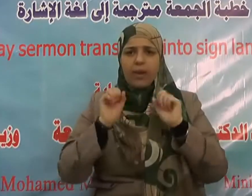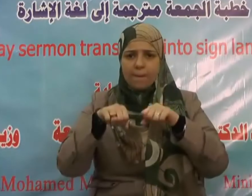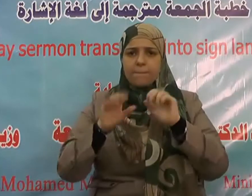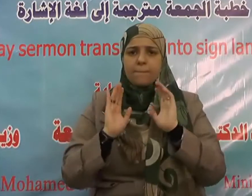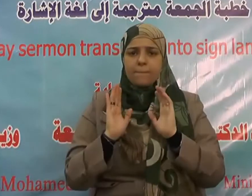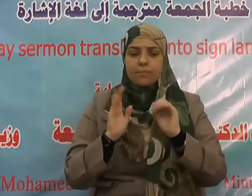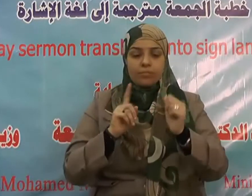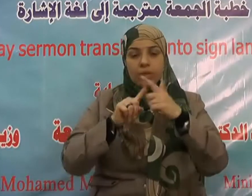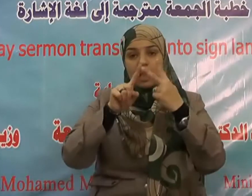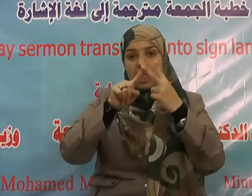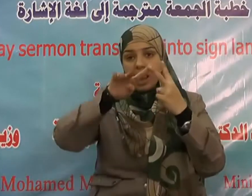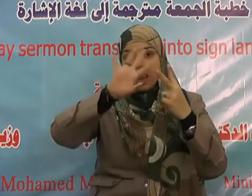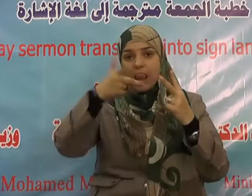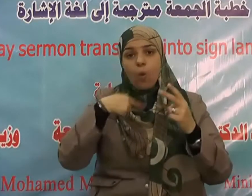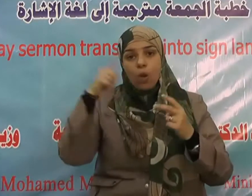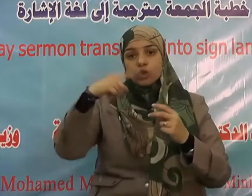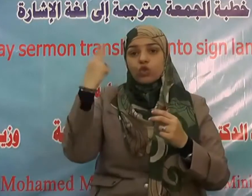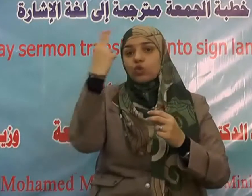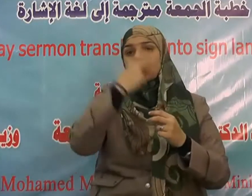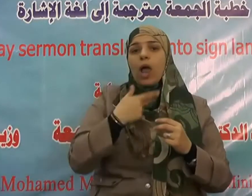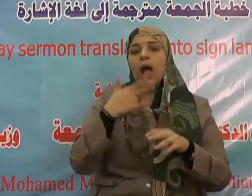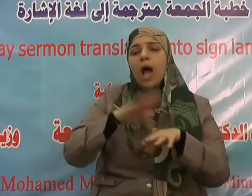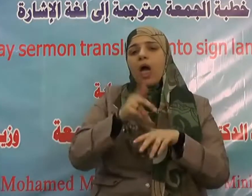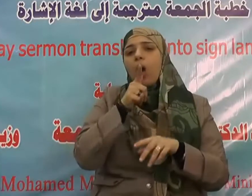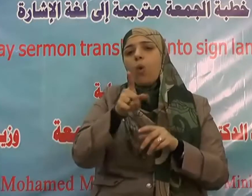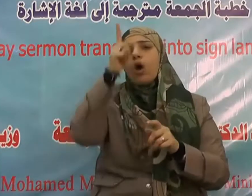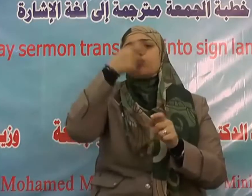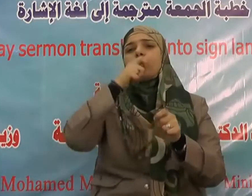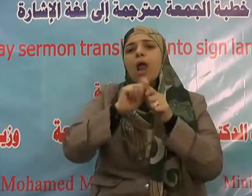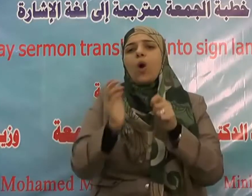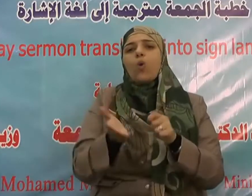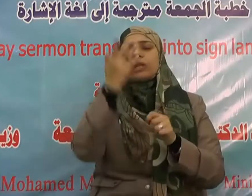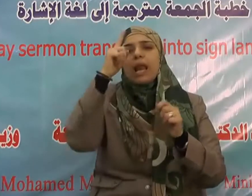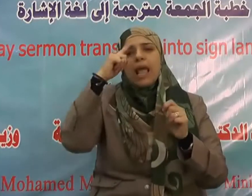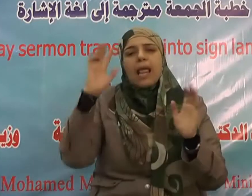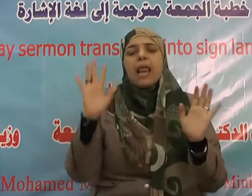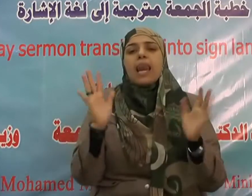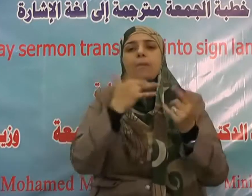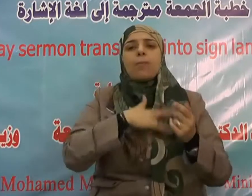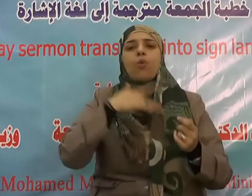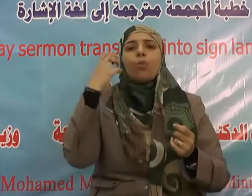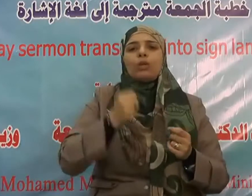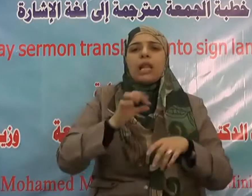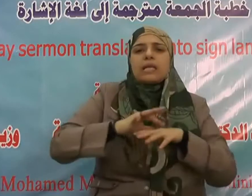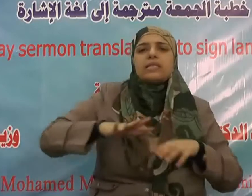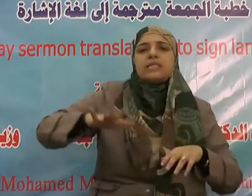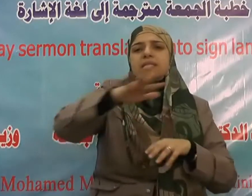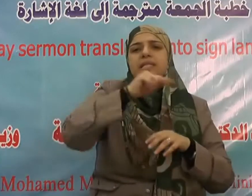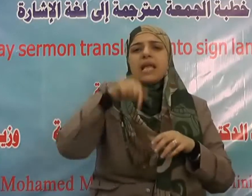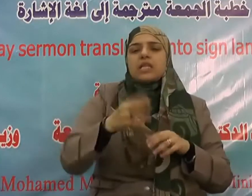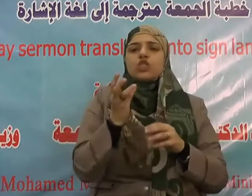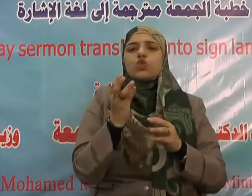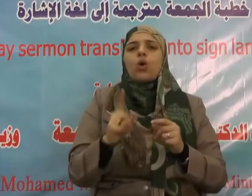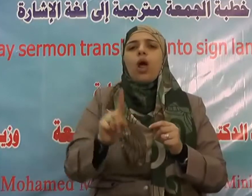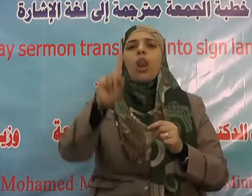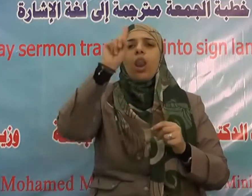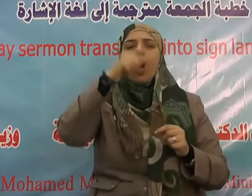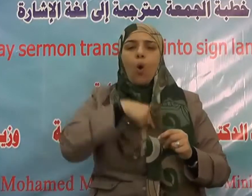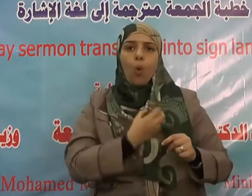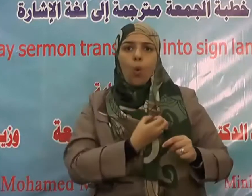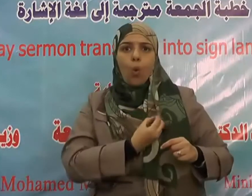بعضاً أيحب أحدكم أن يأكل لحم أخيه ميتاً فكرهتموه